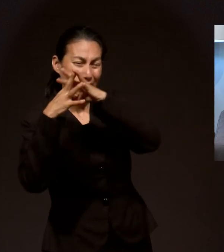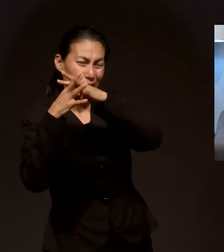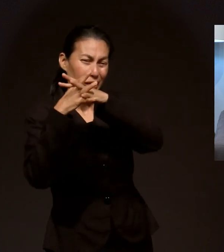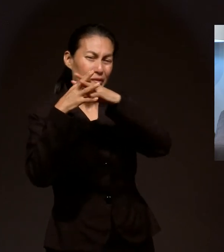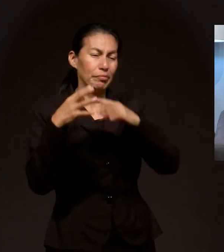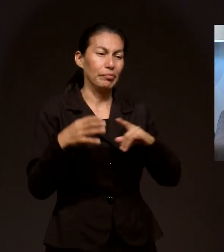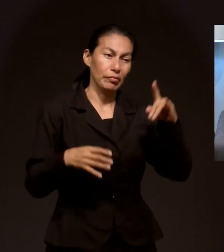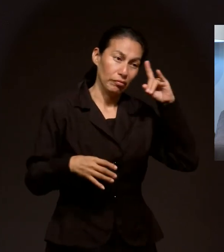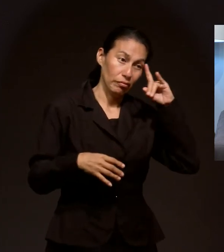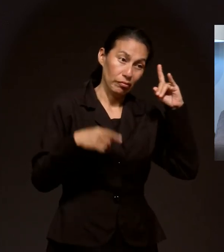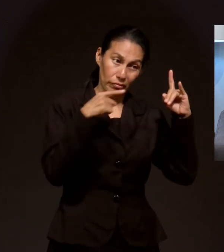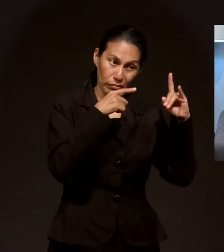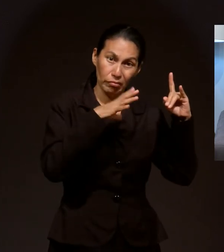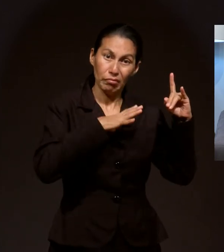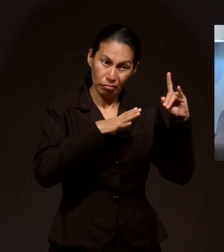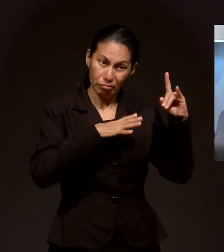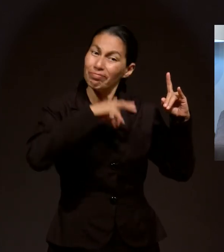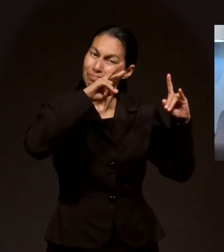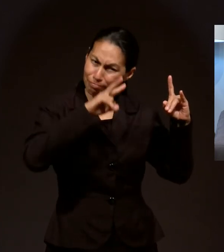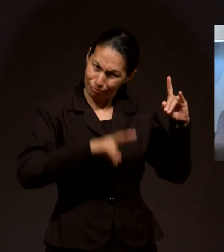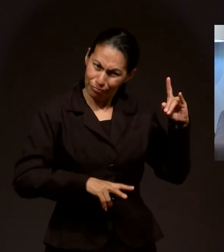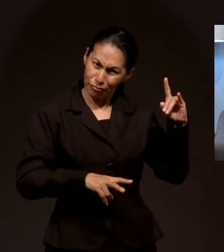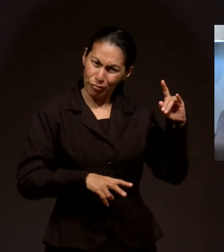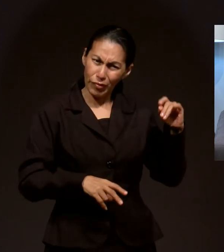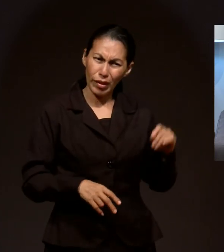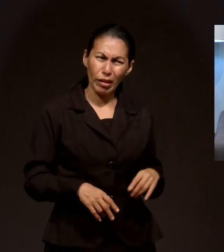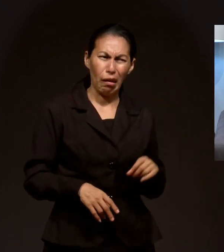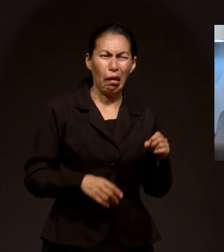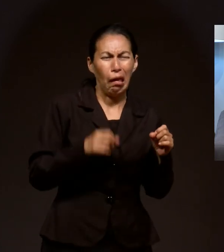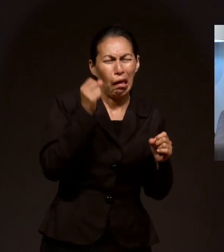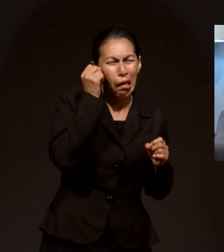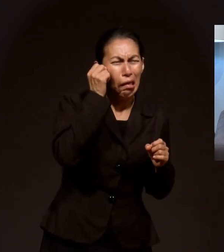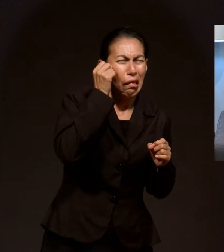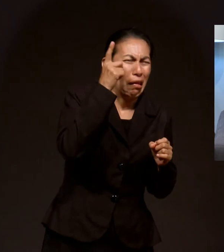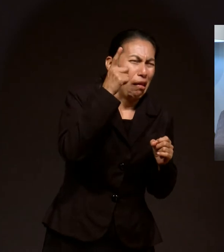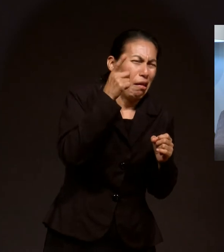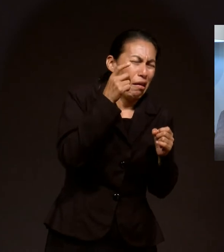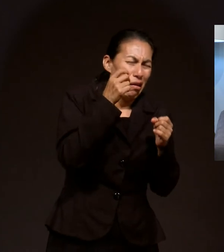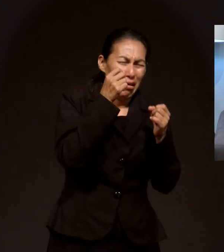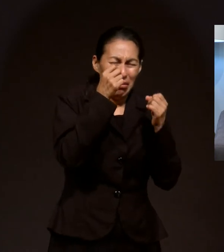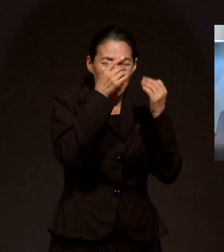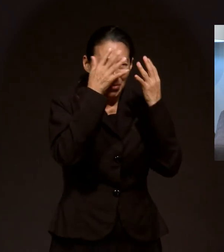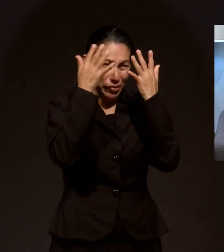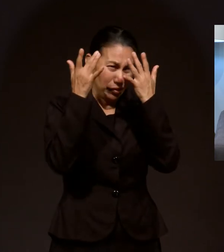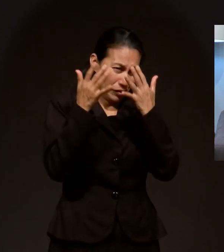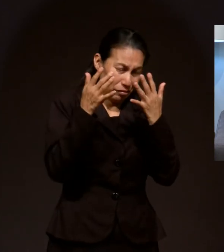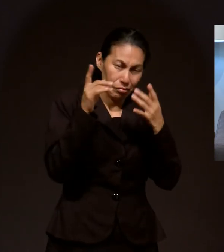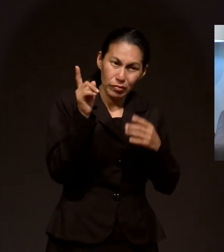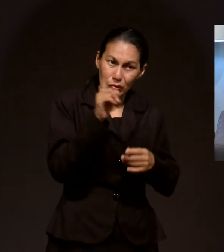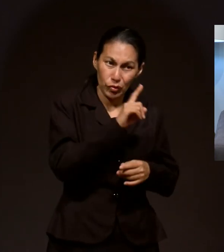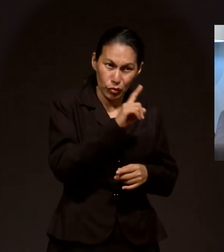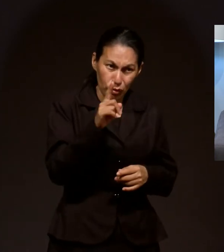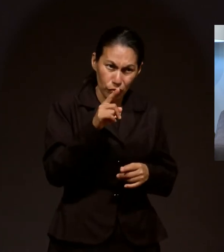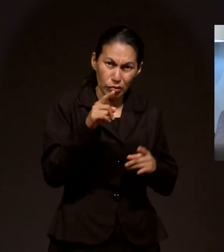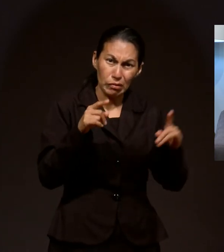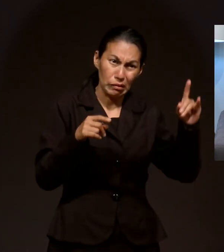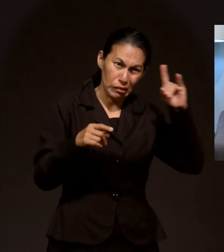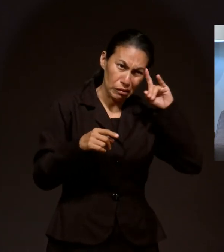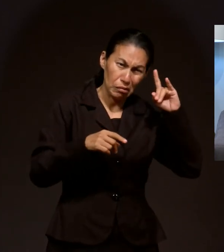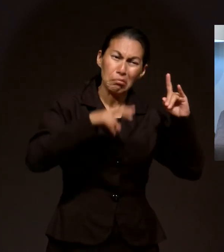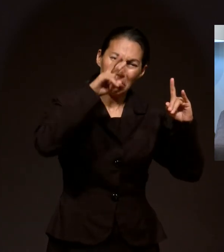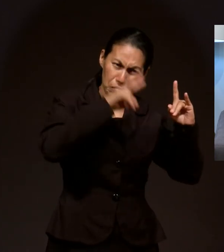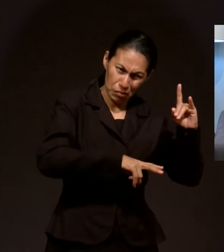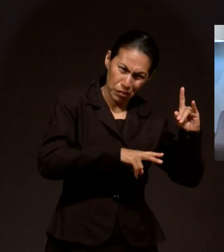Satanás existe. No es figura de la cultura o de la imaginación. La Biblia